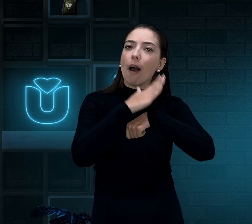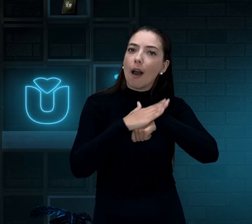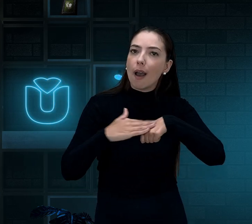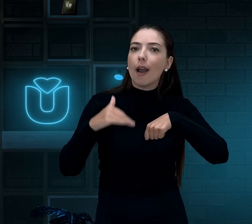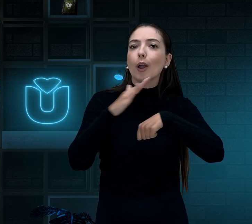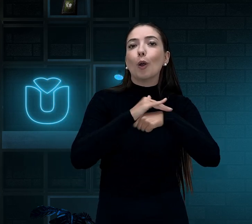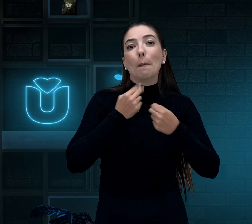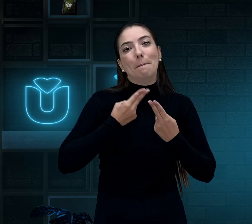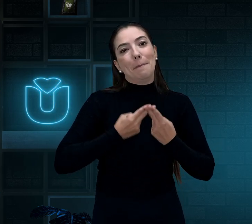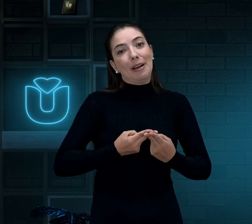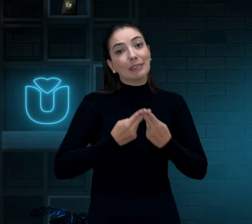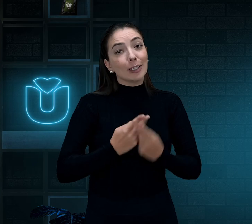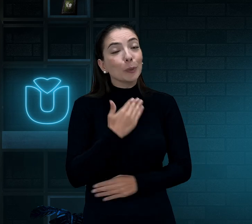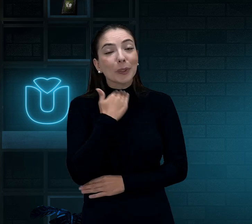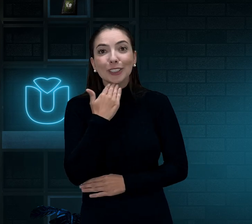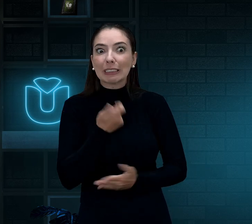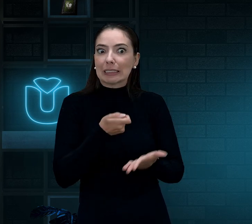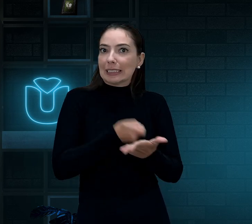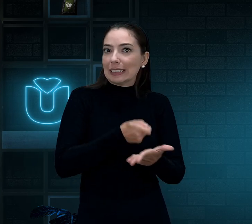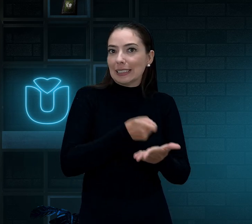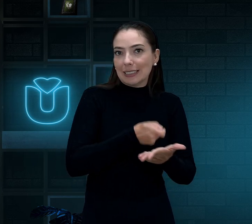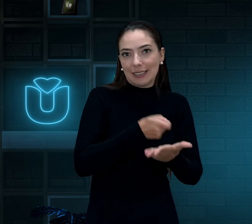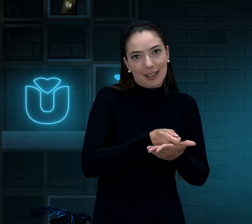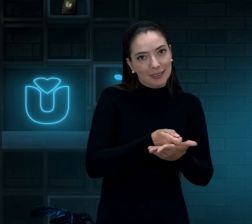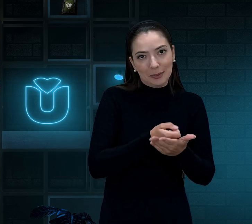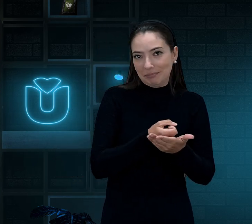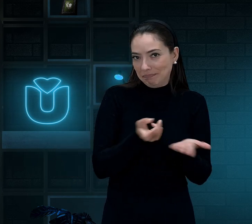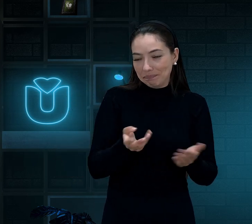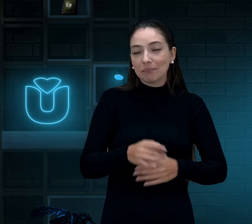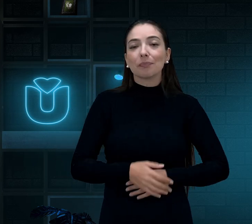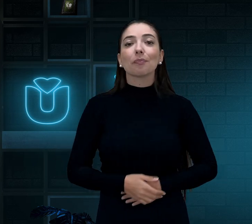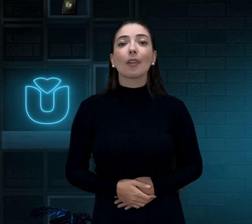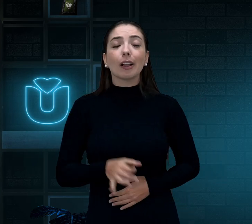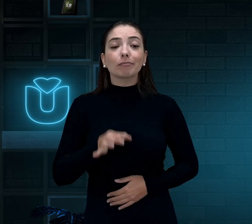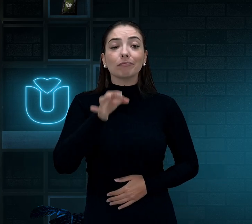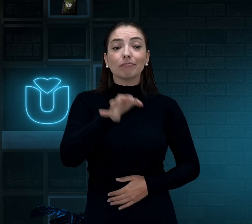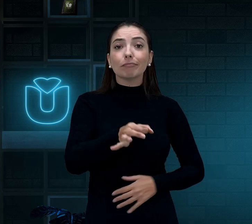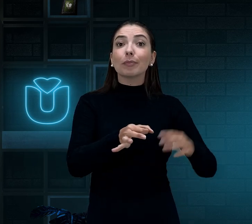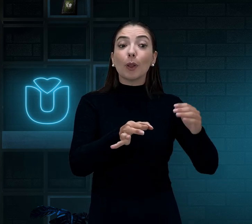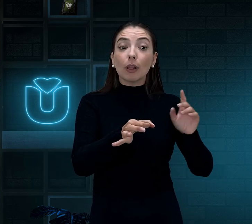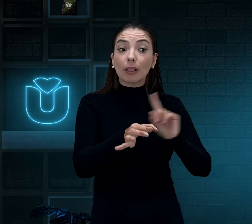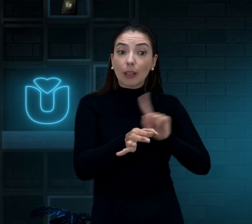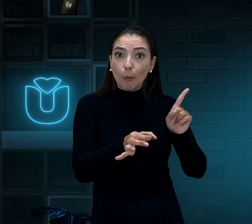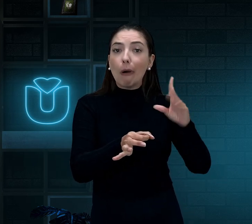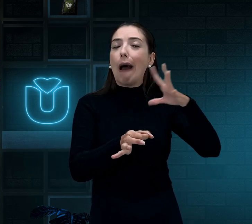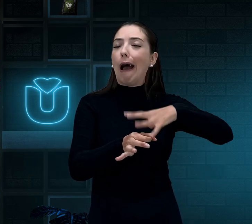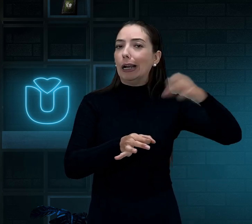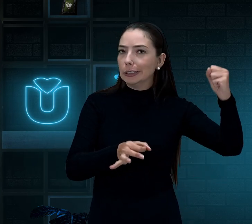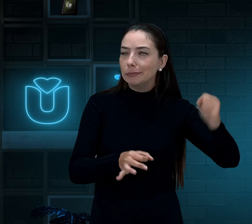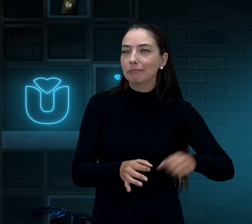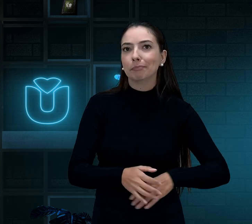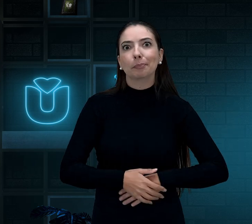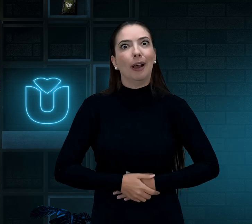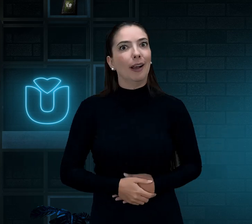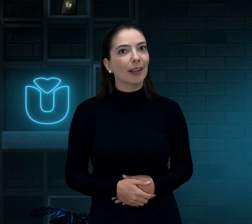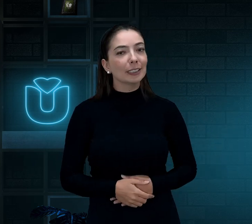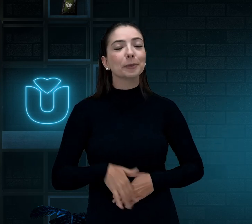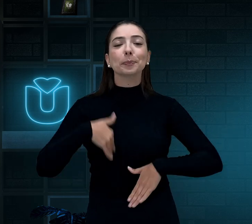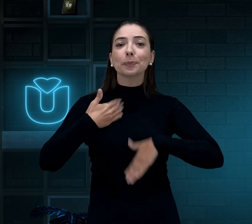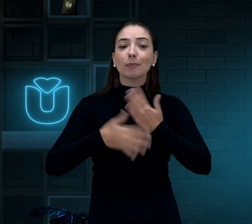seja carinhoso e tenha bastante paciência. Não pode ficar cobrando. Coloca o petisco, sinaliza não, ele vai roubar. Passa o